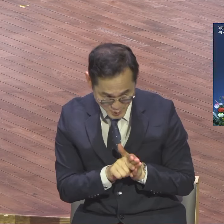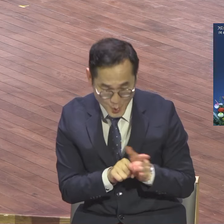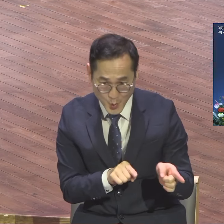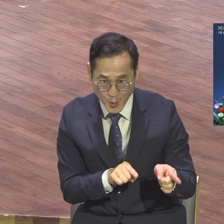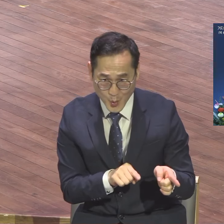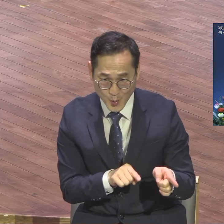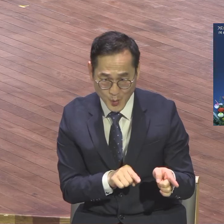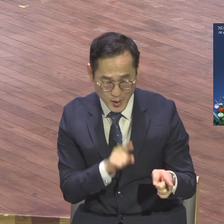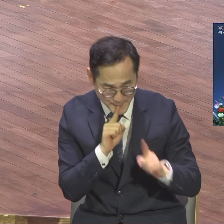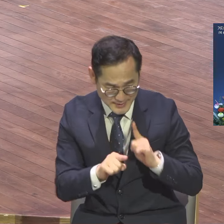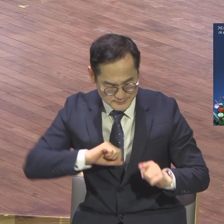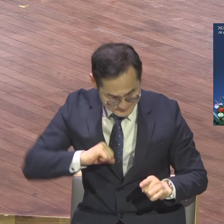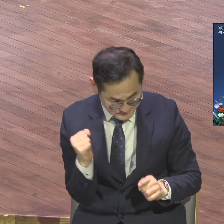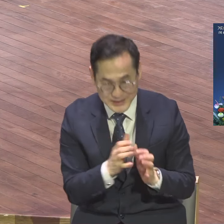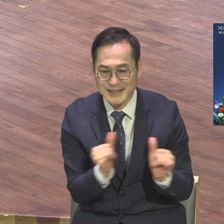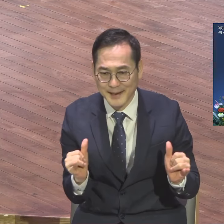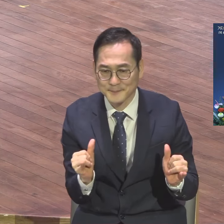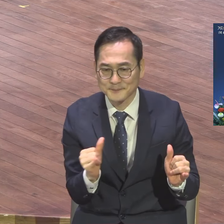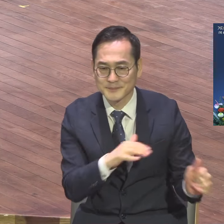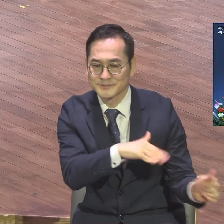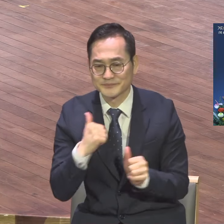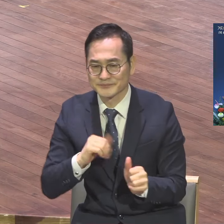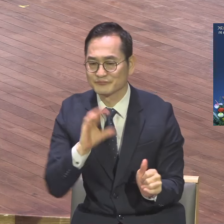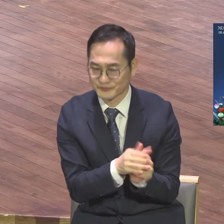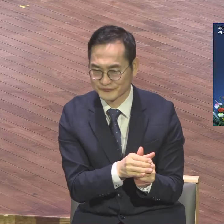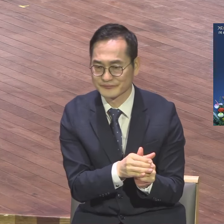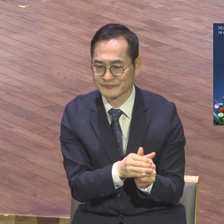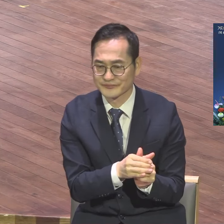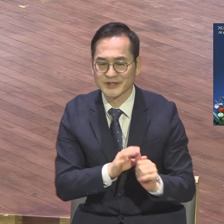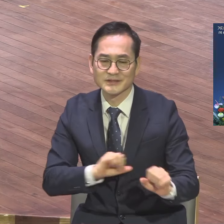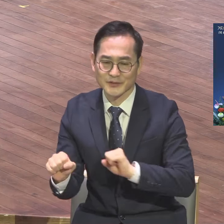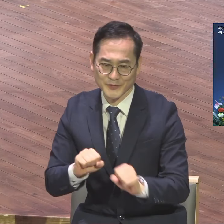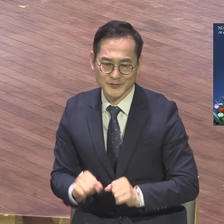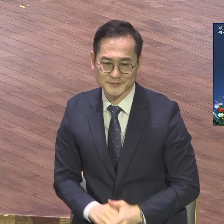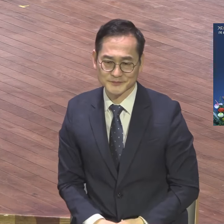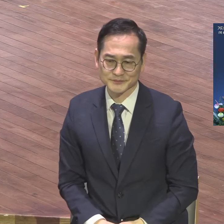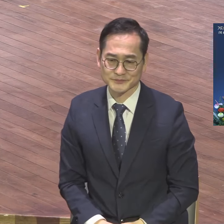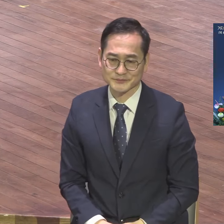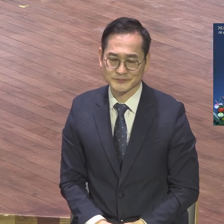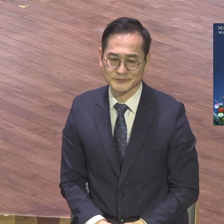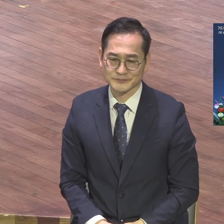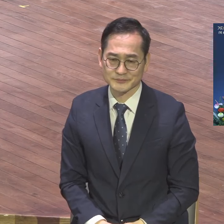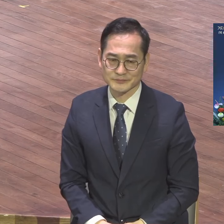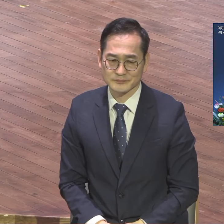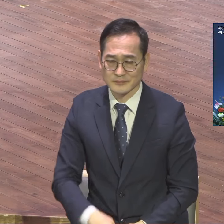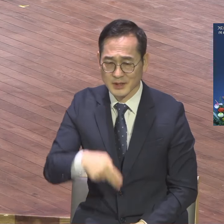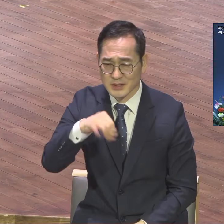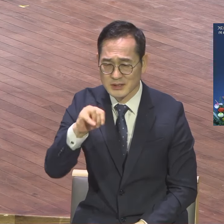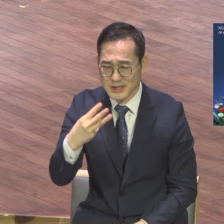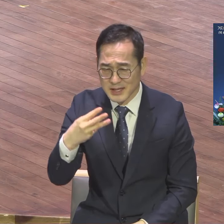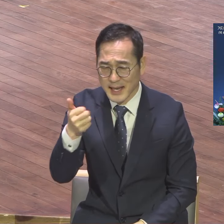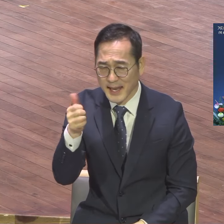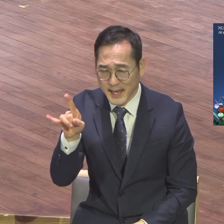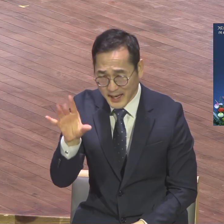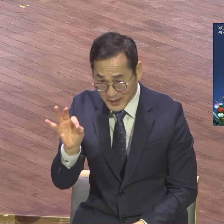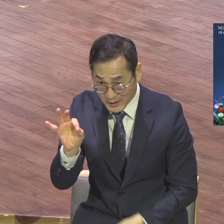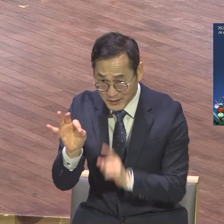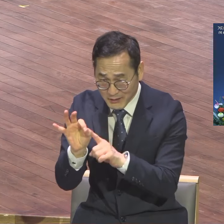실행을 움직이는 거죠. 실행은 행동이죠. 실행은 실천이죠. 전지전능하신 창조주 하나님께서